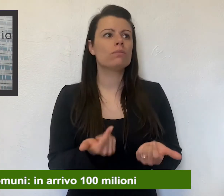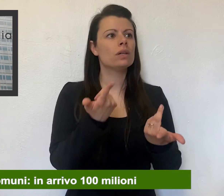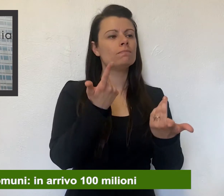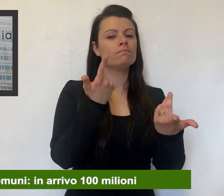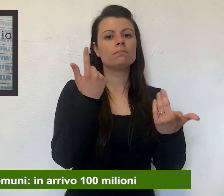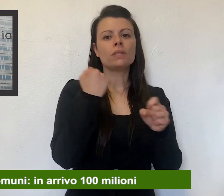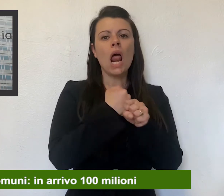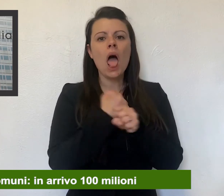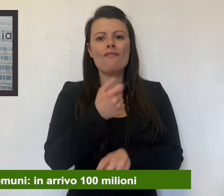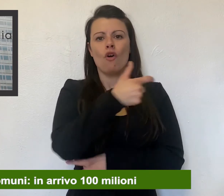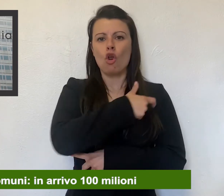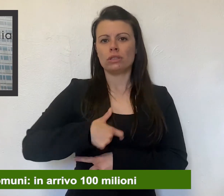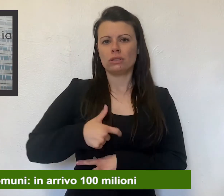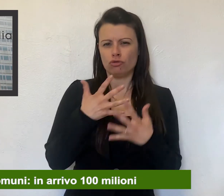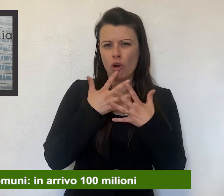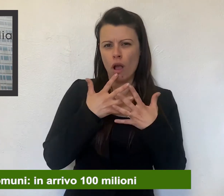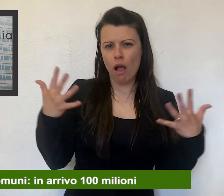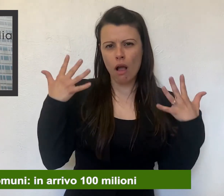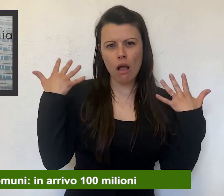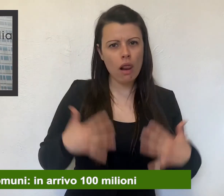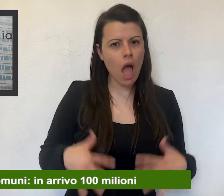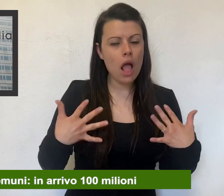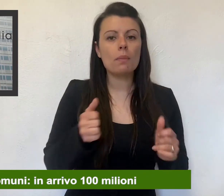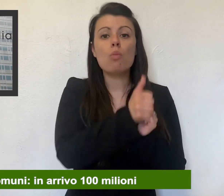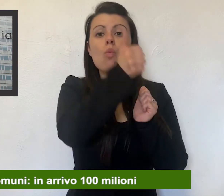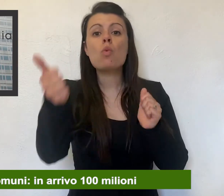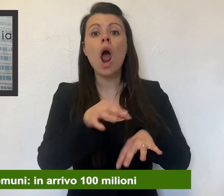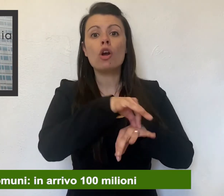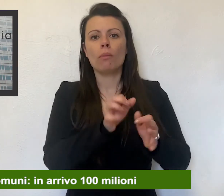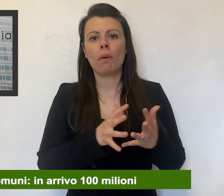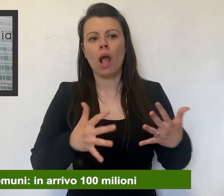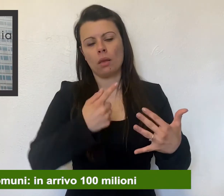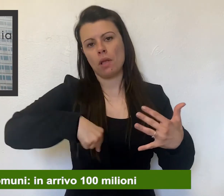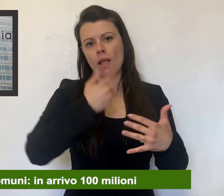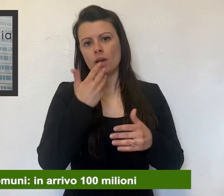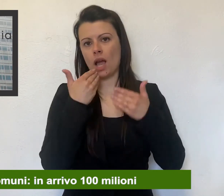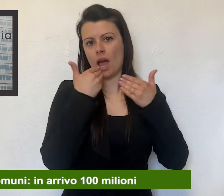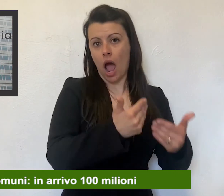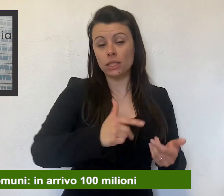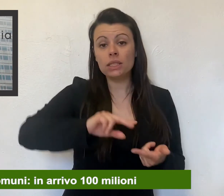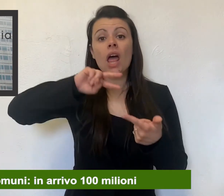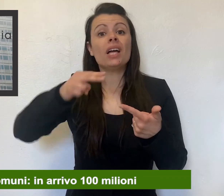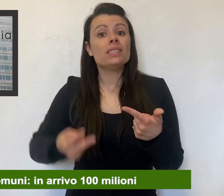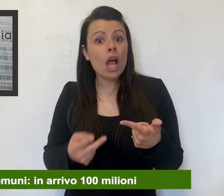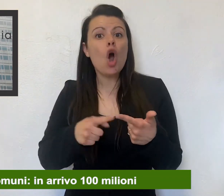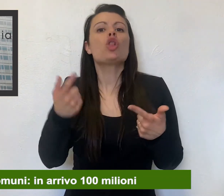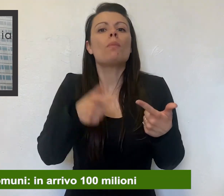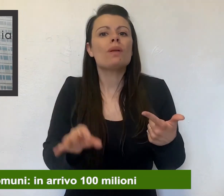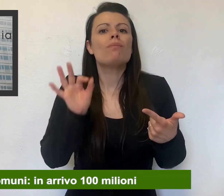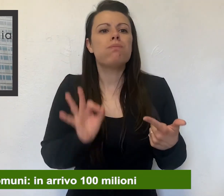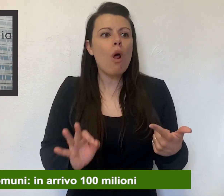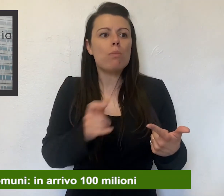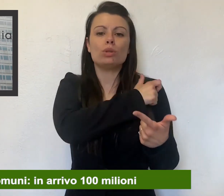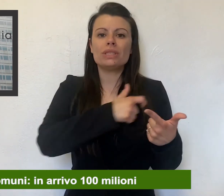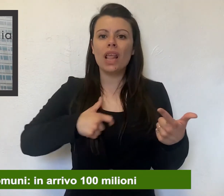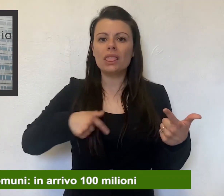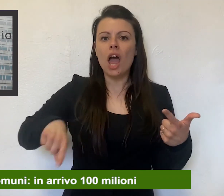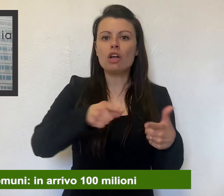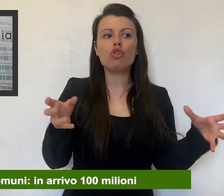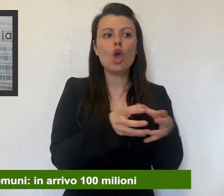fatto i sindaci in questo anno di pandemia. Il secondo è perché i sindaci conoscono le esigenze delle proprie comunità. E il